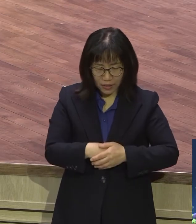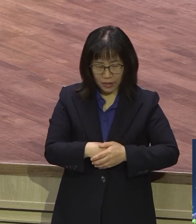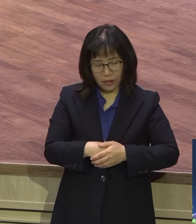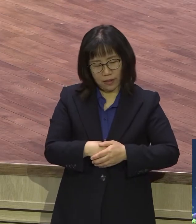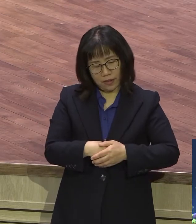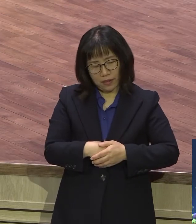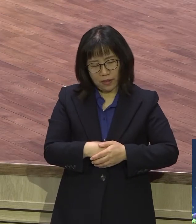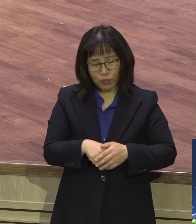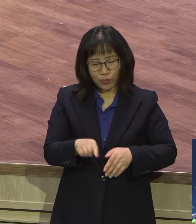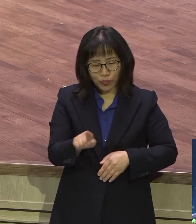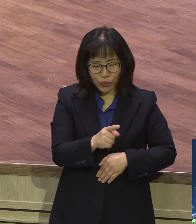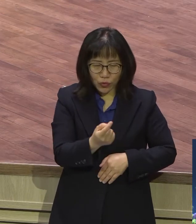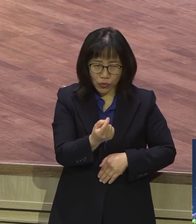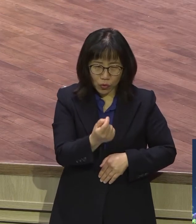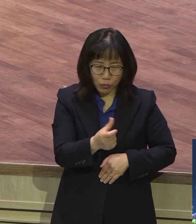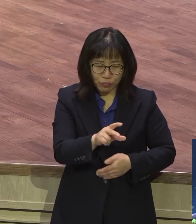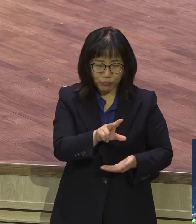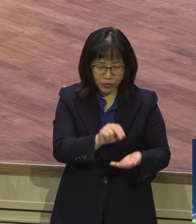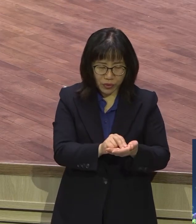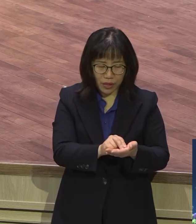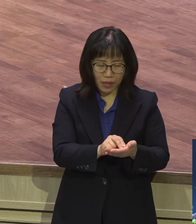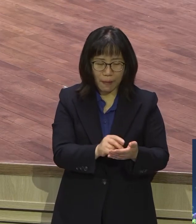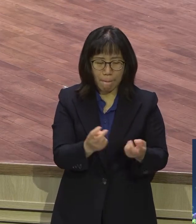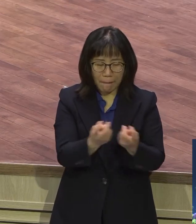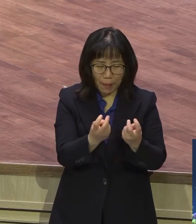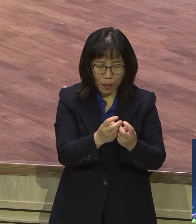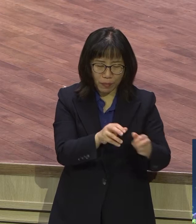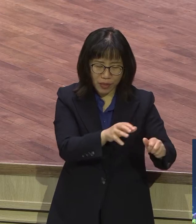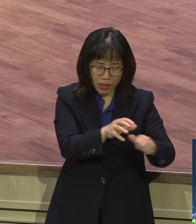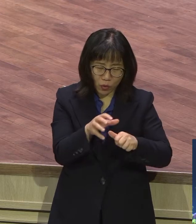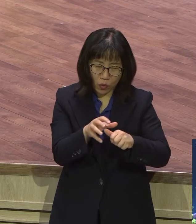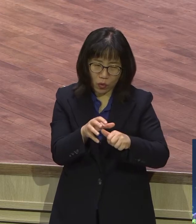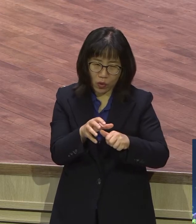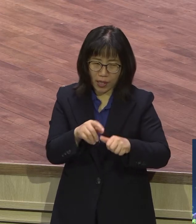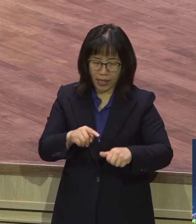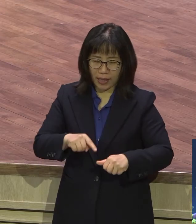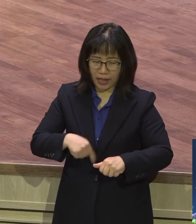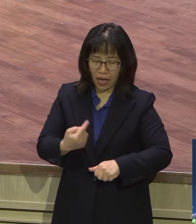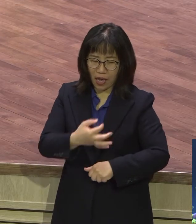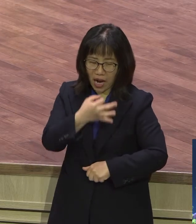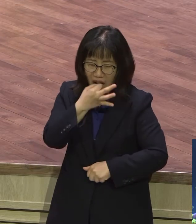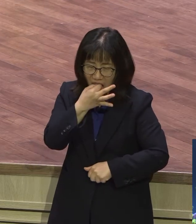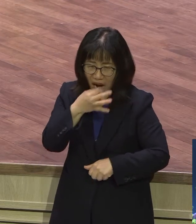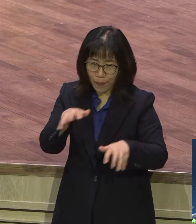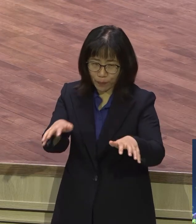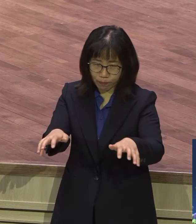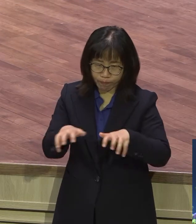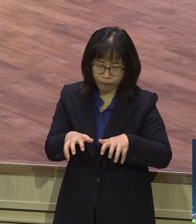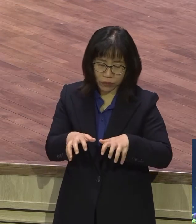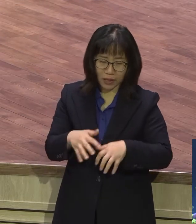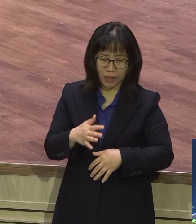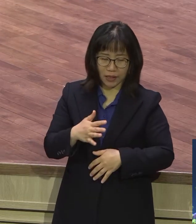자기들의 이 이 정파 자기들의 당파만 유익하게